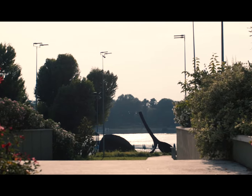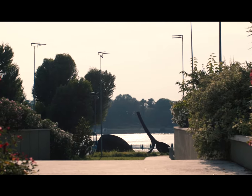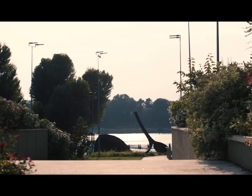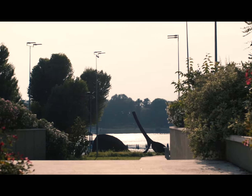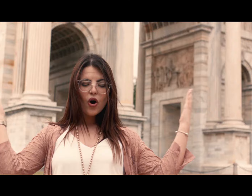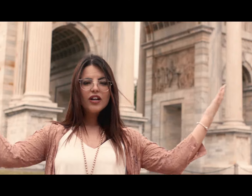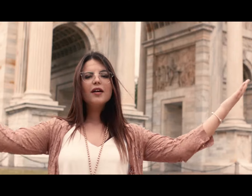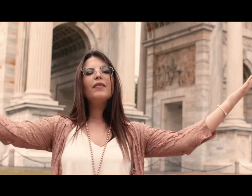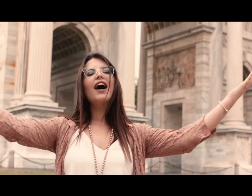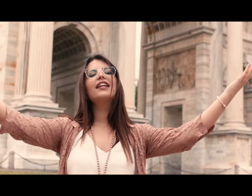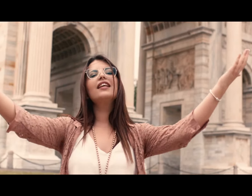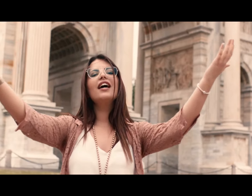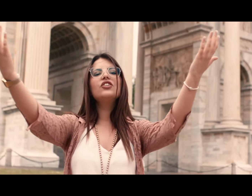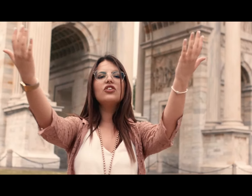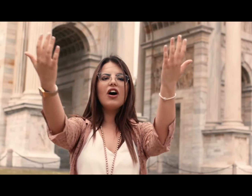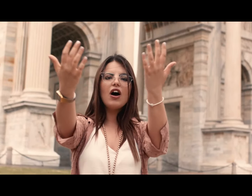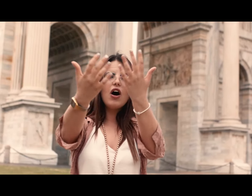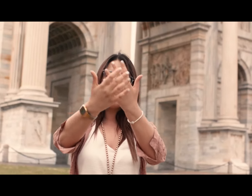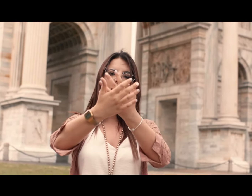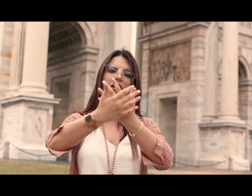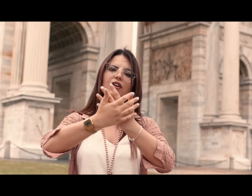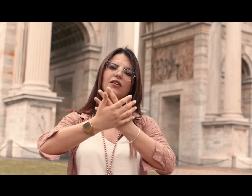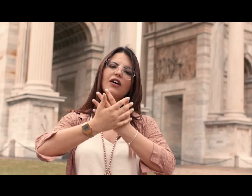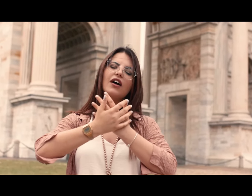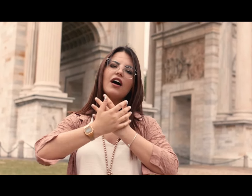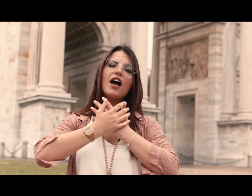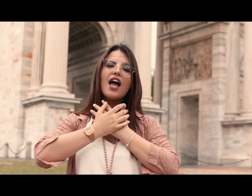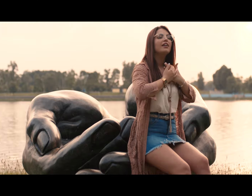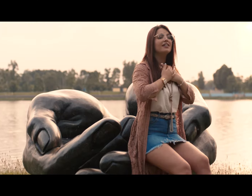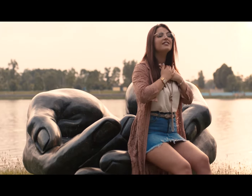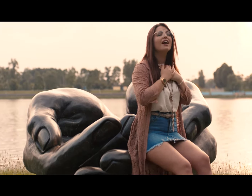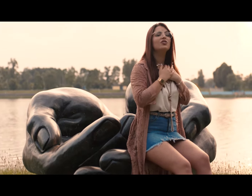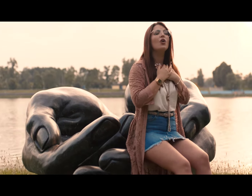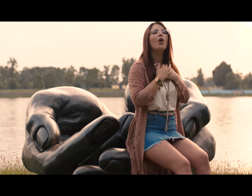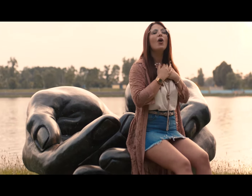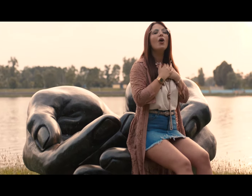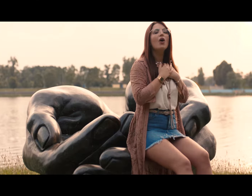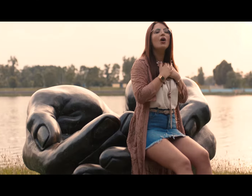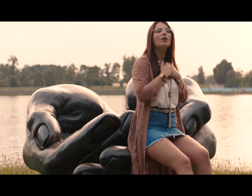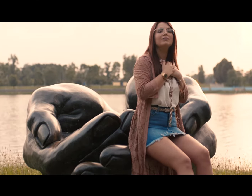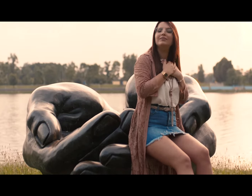Ogni parte di ciò E' stato E'